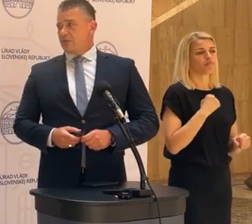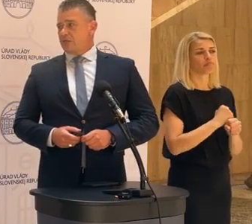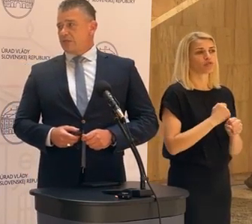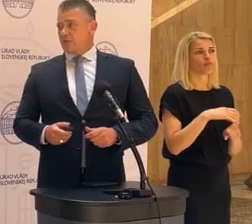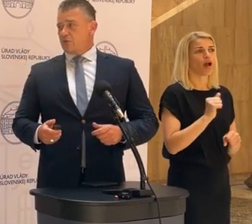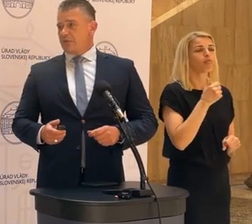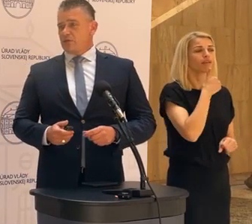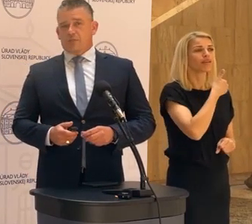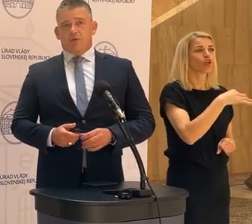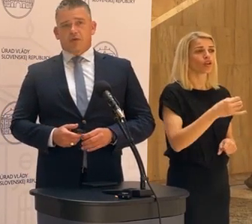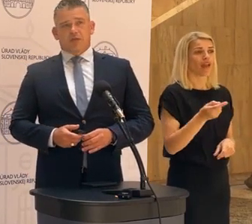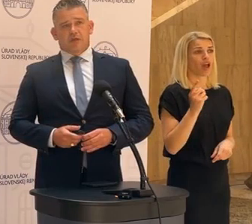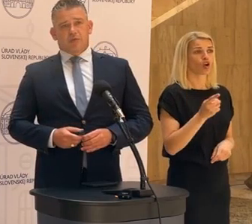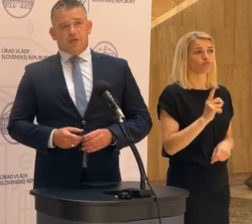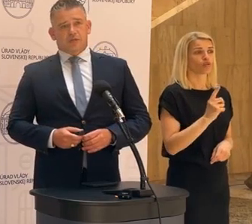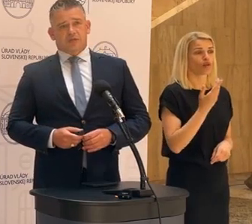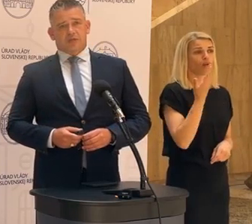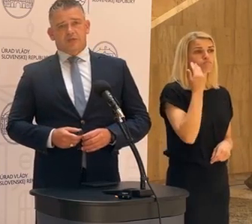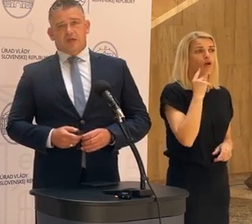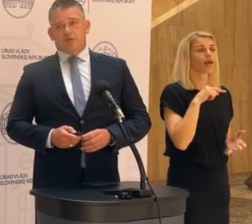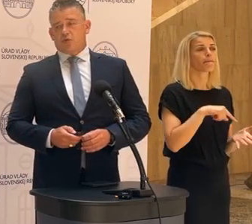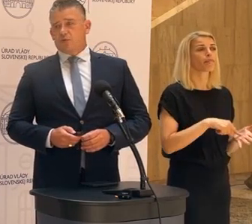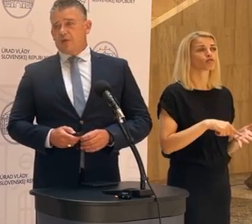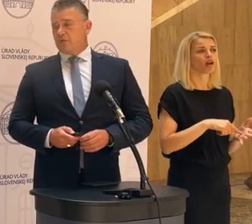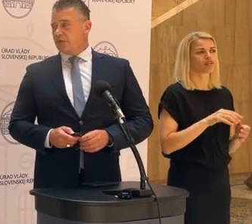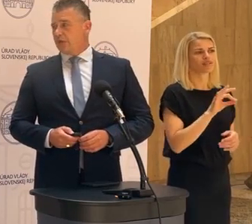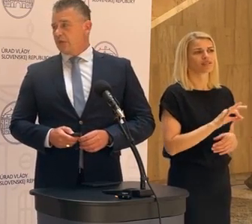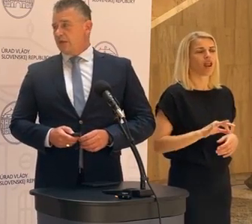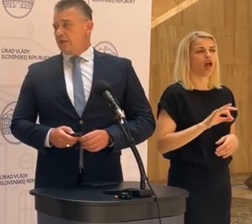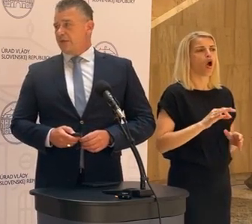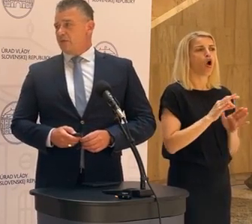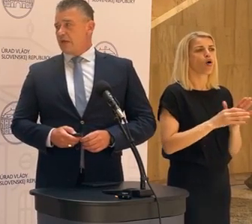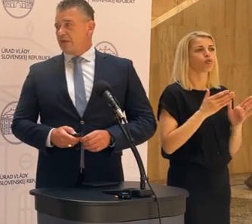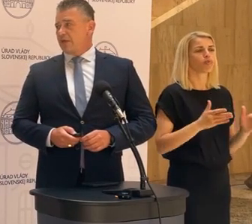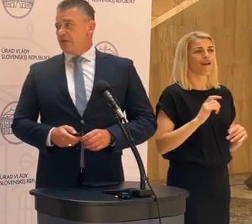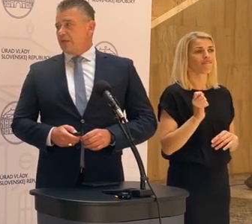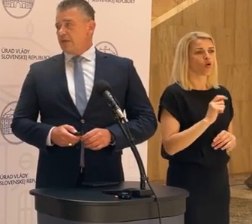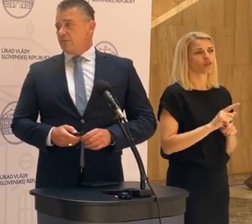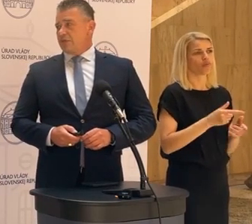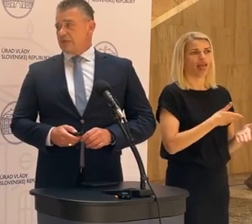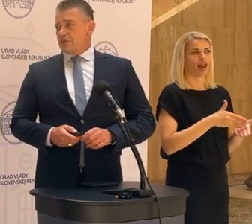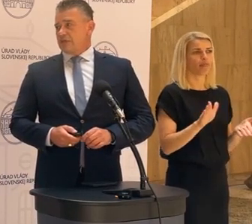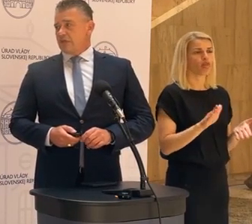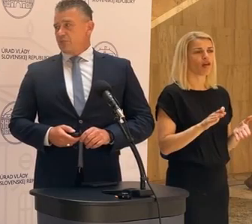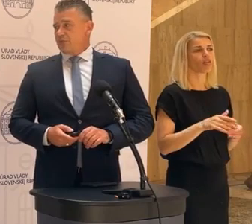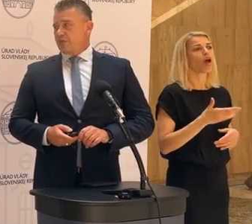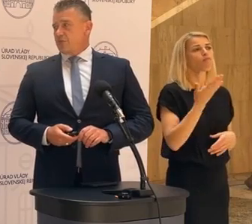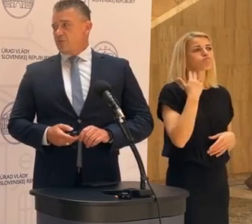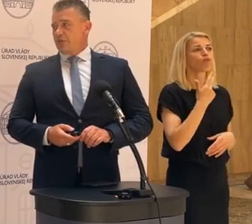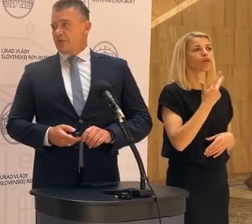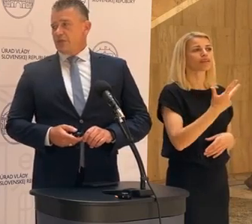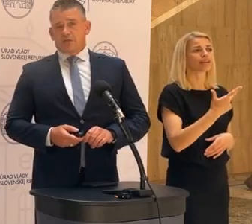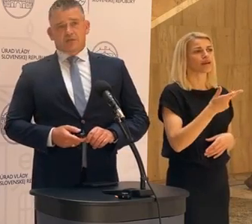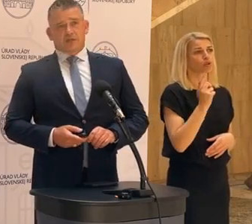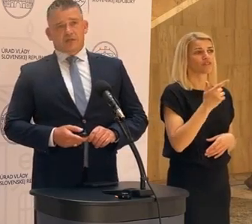tom, aby jednotlivé tie hrozby, ktoré boli počas celého toho obdobia vojny eliminované, boli zadržané tri podozrevie